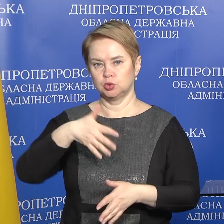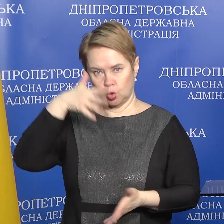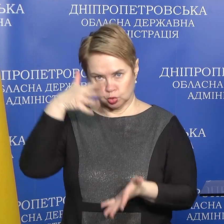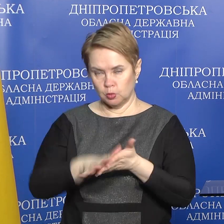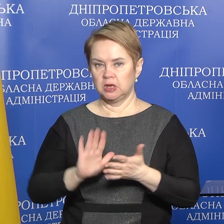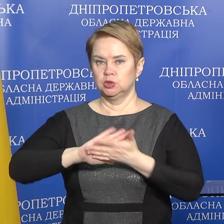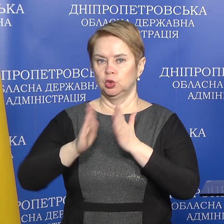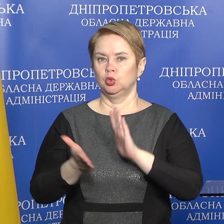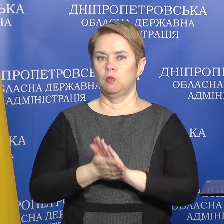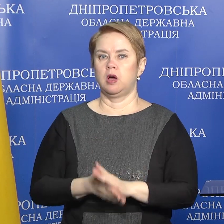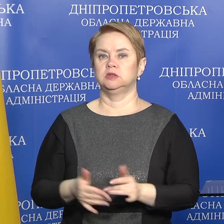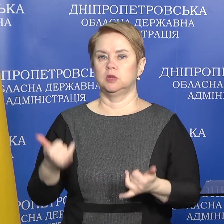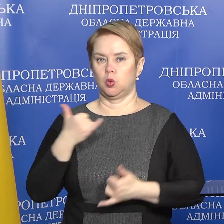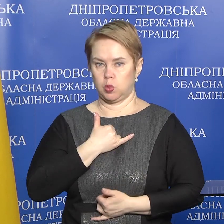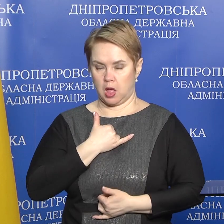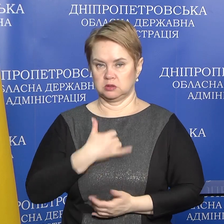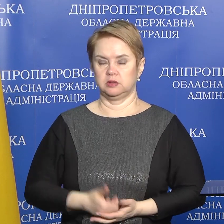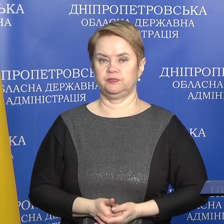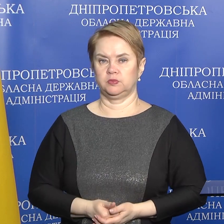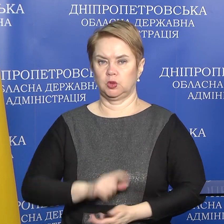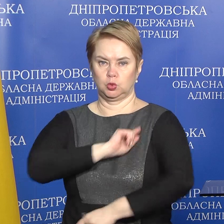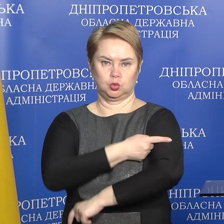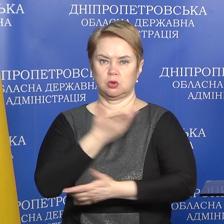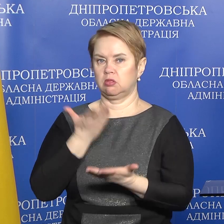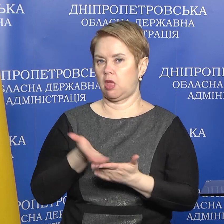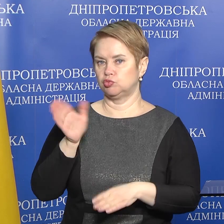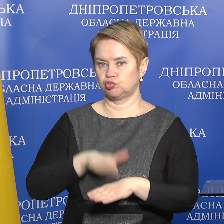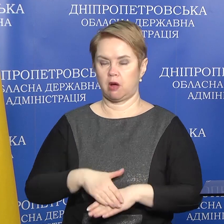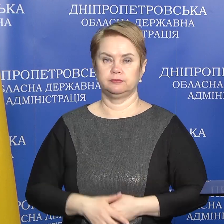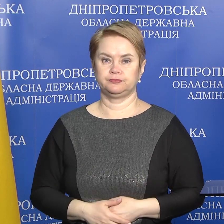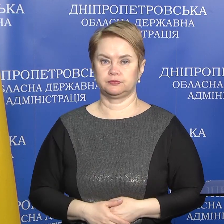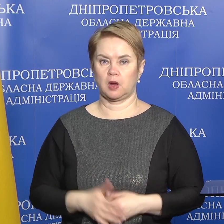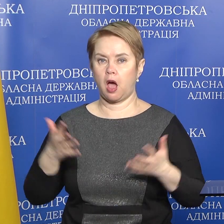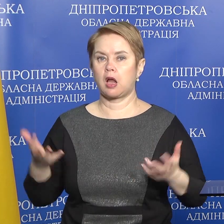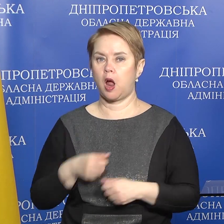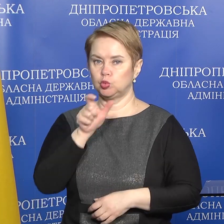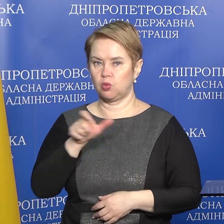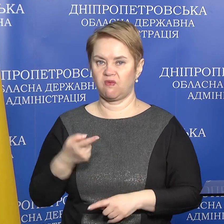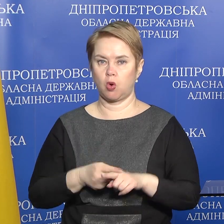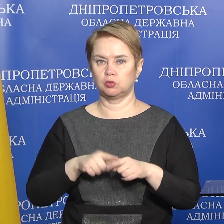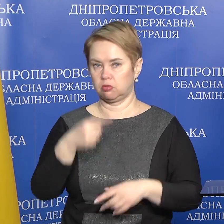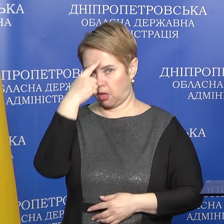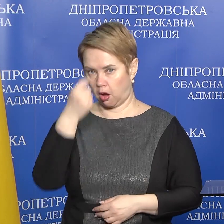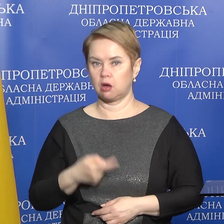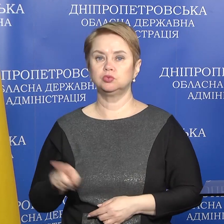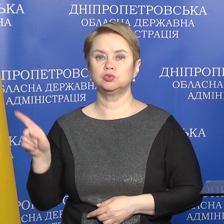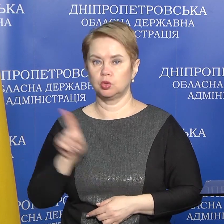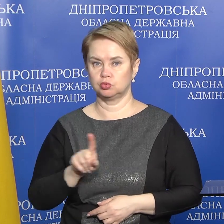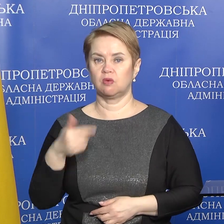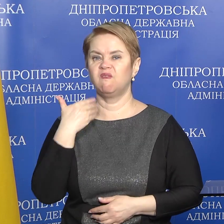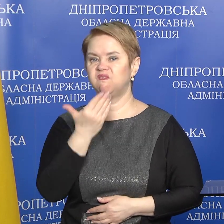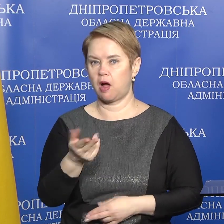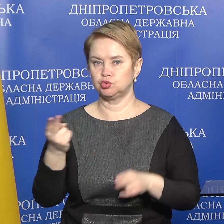ситуація у нас дуже тяжка. Рятувальники вкотре нагадують про те, що